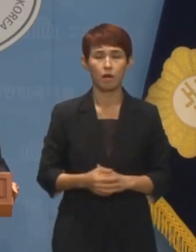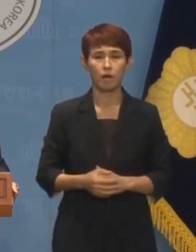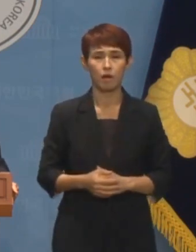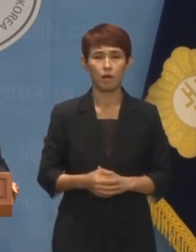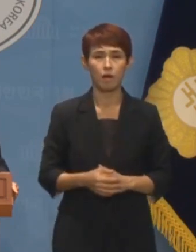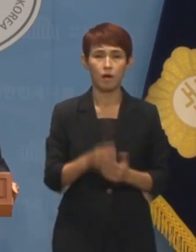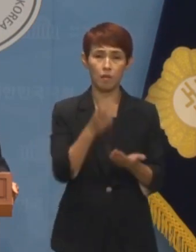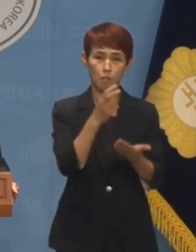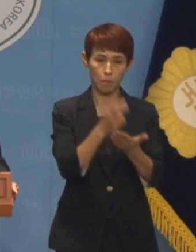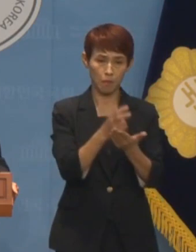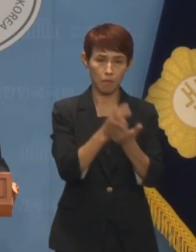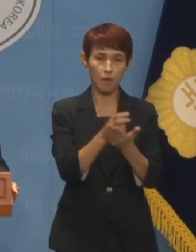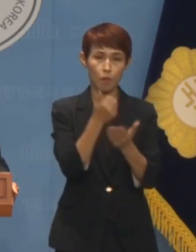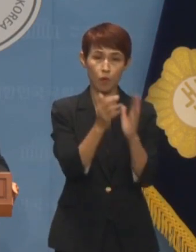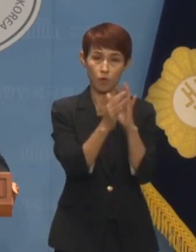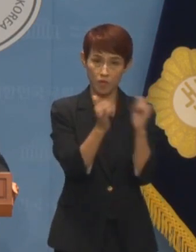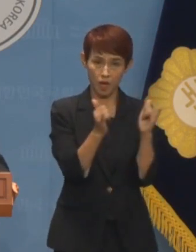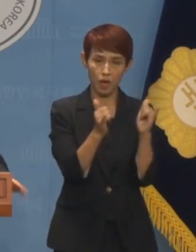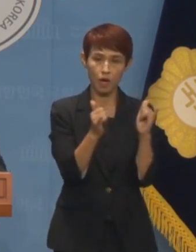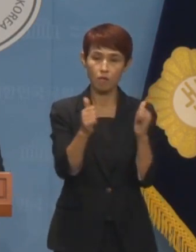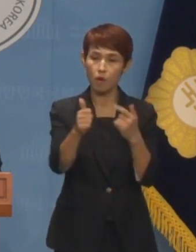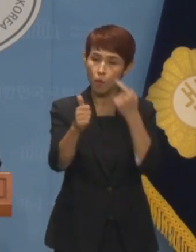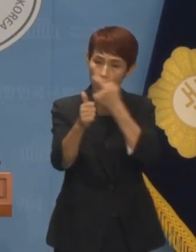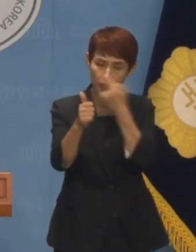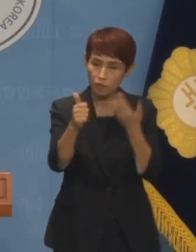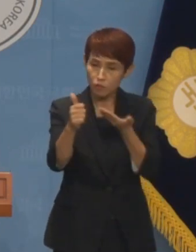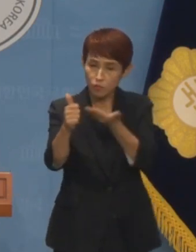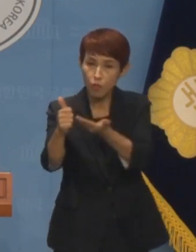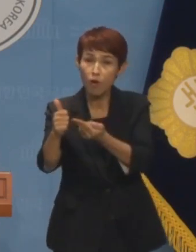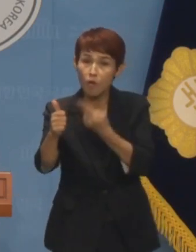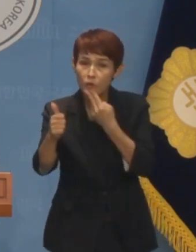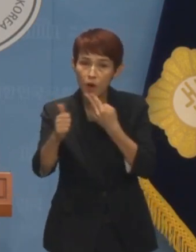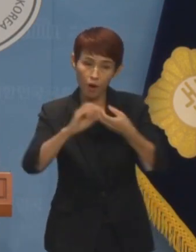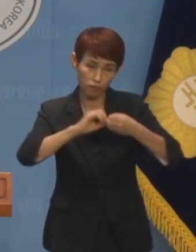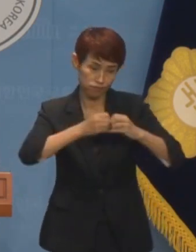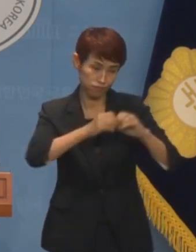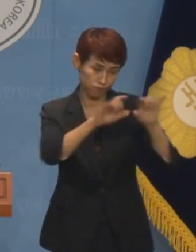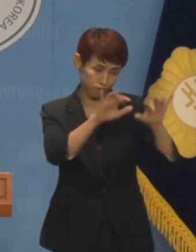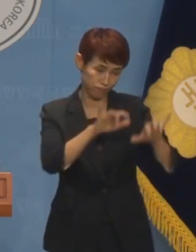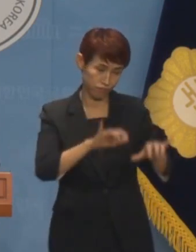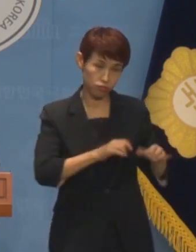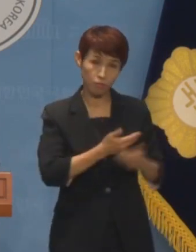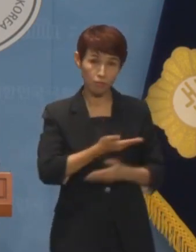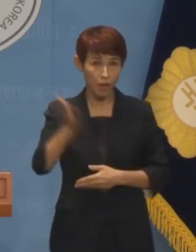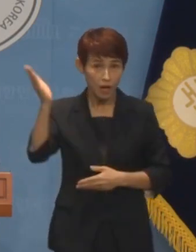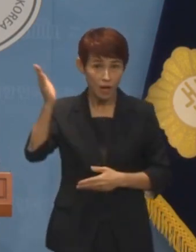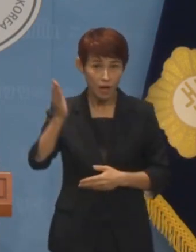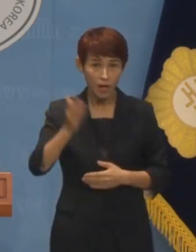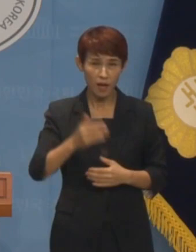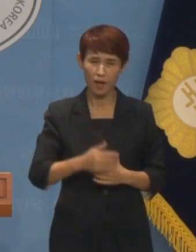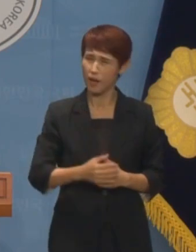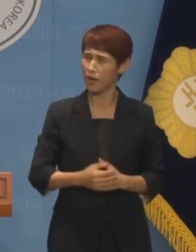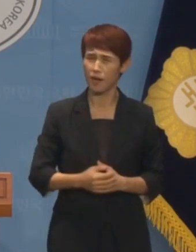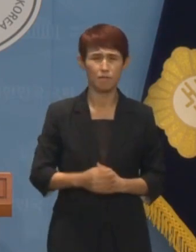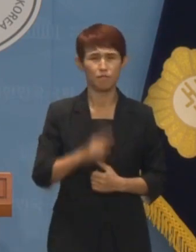법률 대리인이 의뢰인에게 확인도 하지 않고 자기들 멋대로 답변서를 써냈단 말입니까?